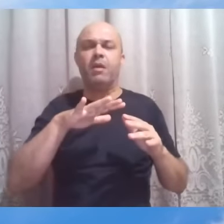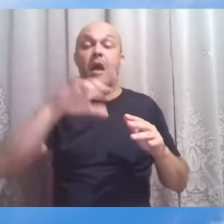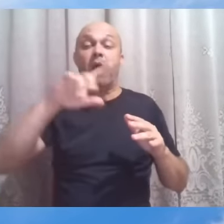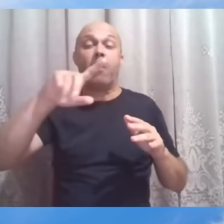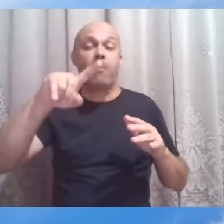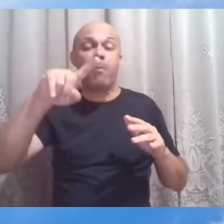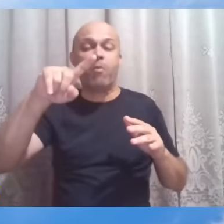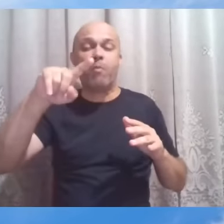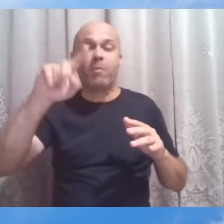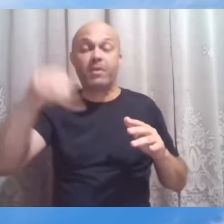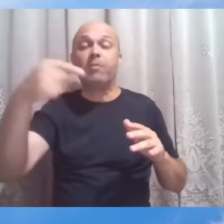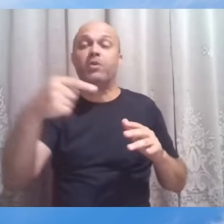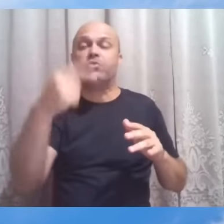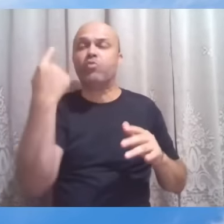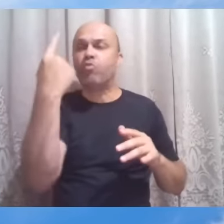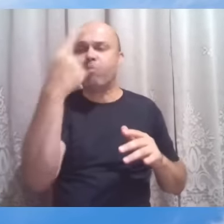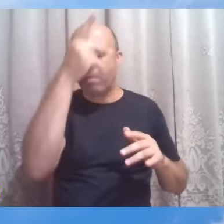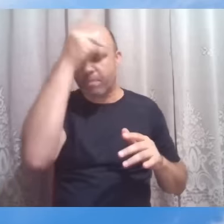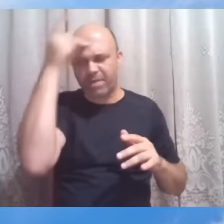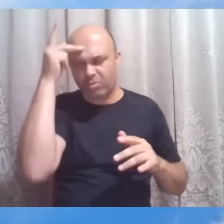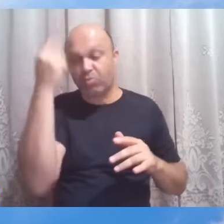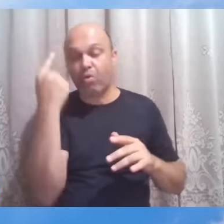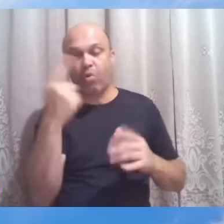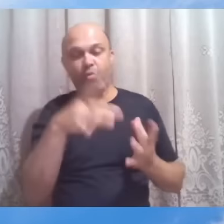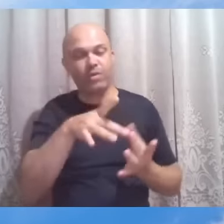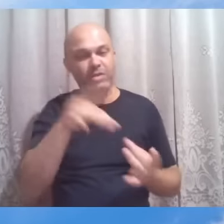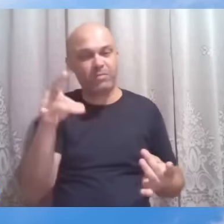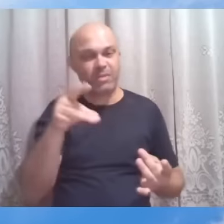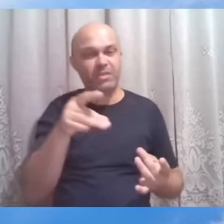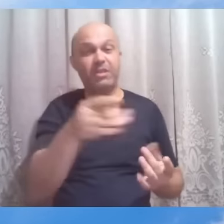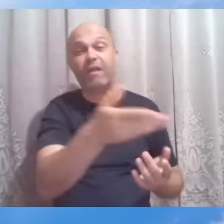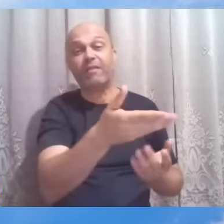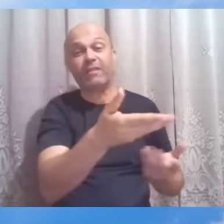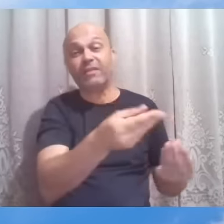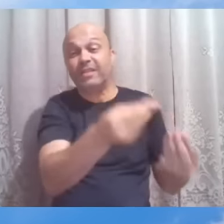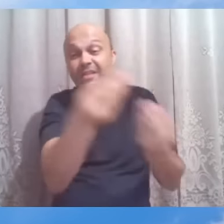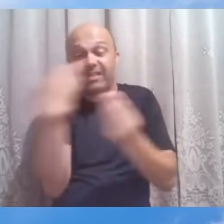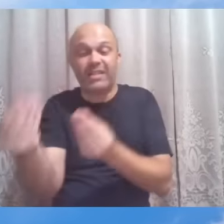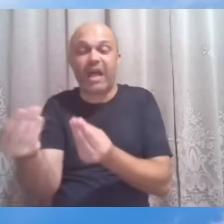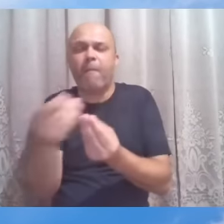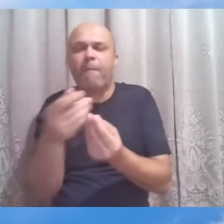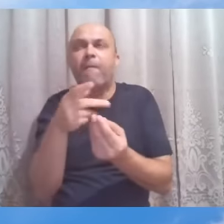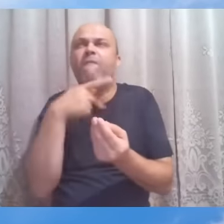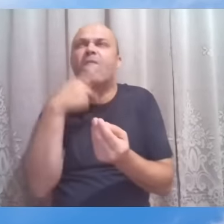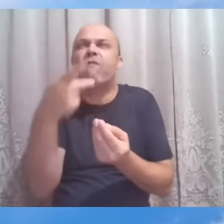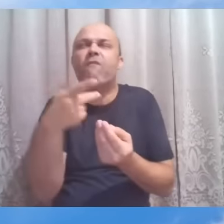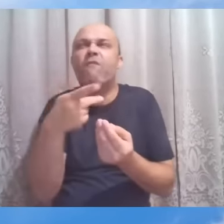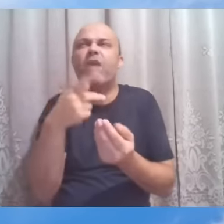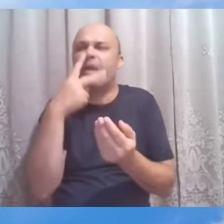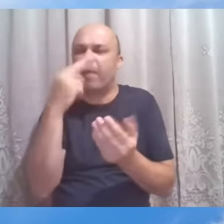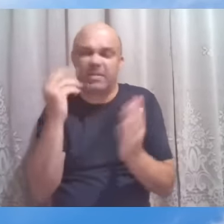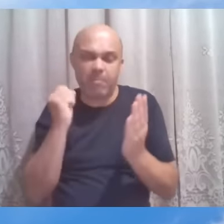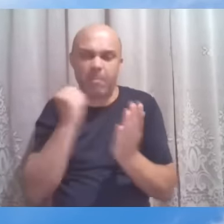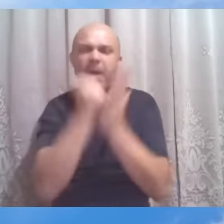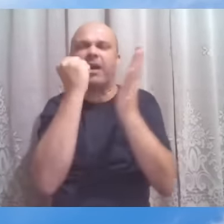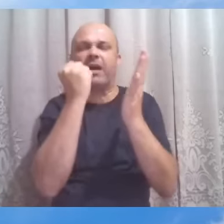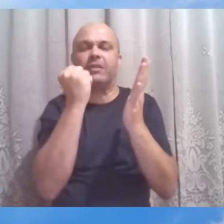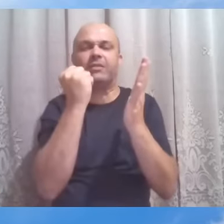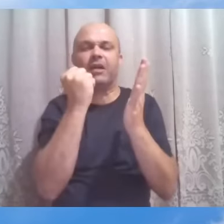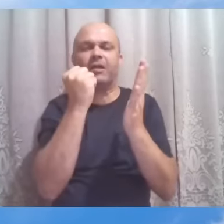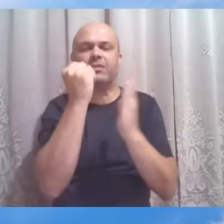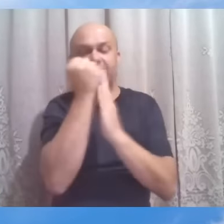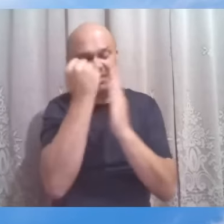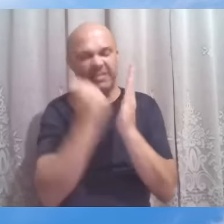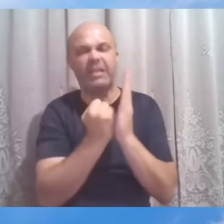determinado espírito possa trazer aquela fala, aquela resposta que ficará gravada nos séculos. Porque